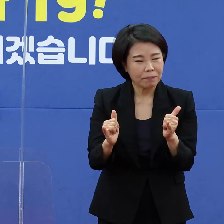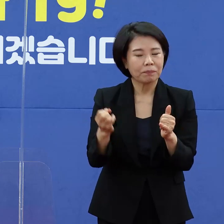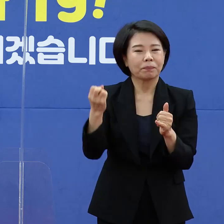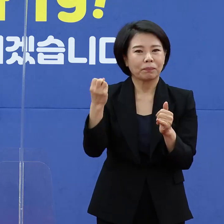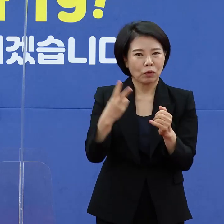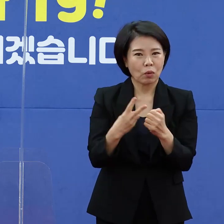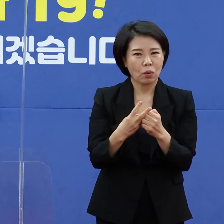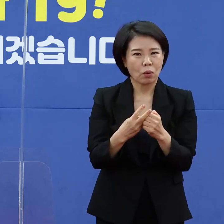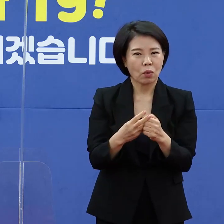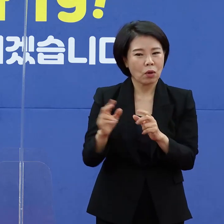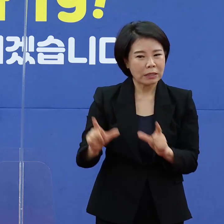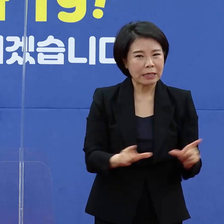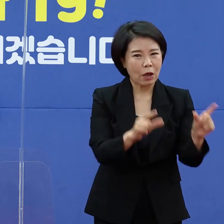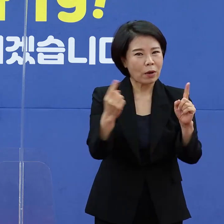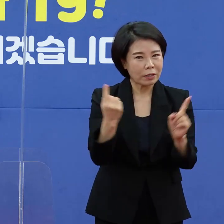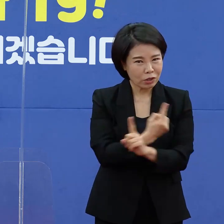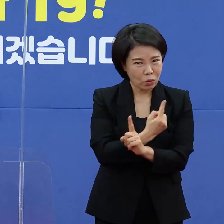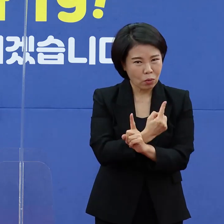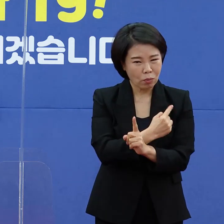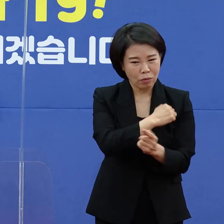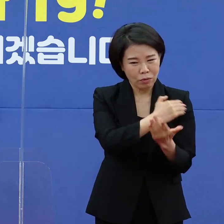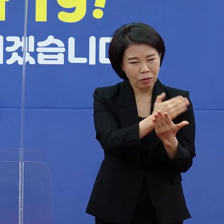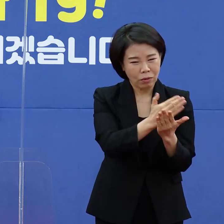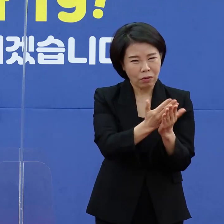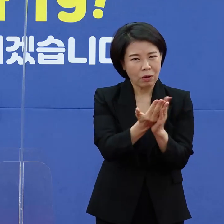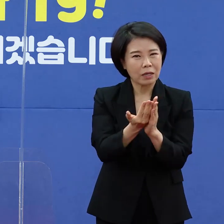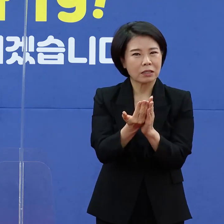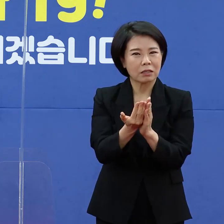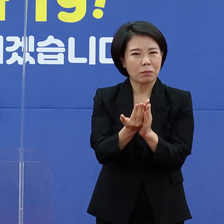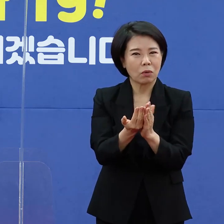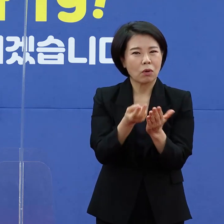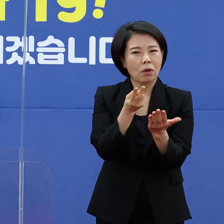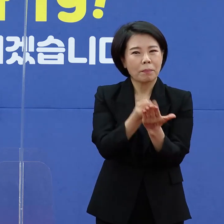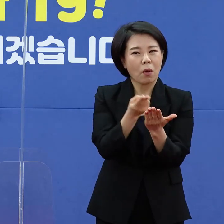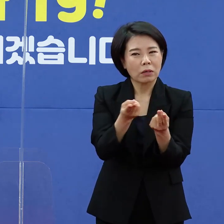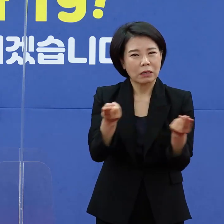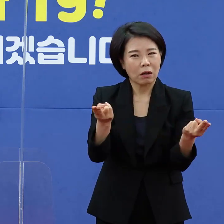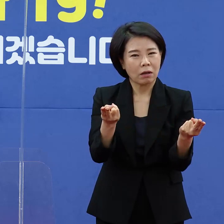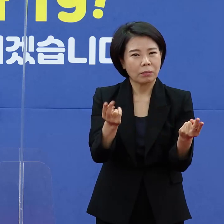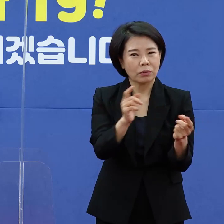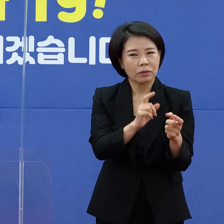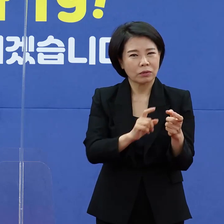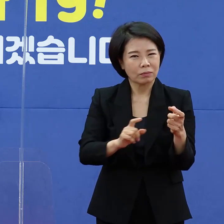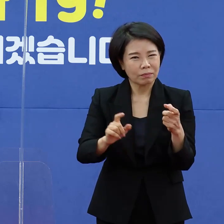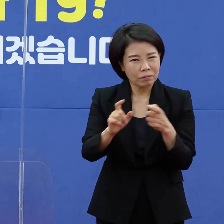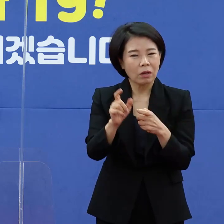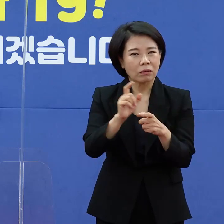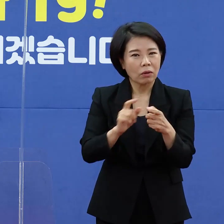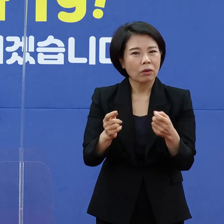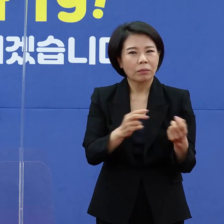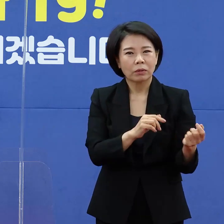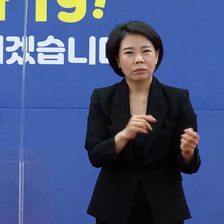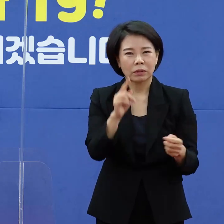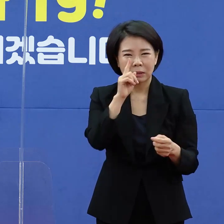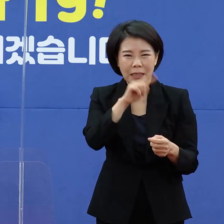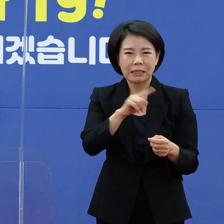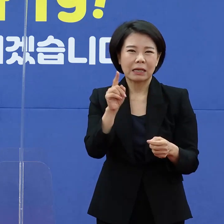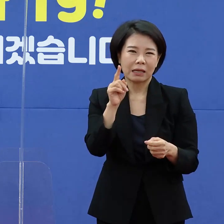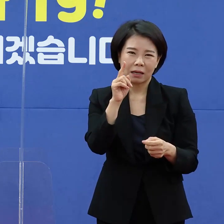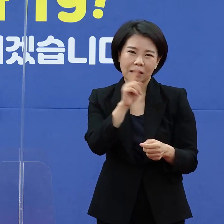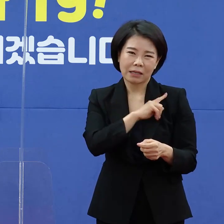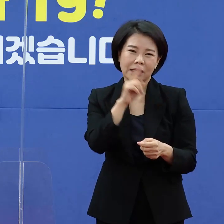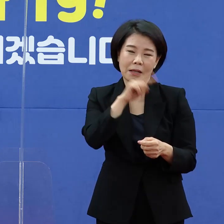부분 그 다음에 생활치료센터의 병상을 확충하는 부분 이런 부분들을 최악의 상황을